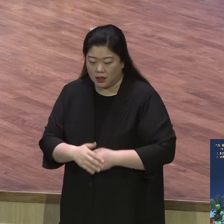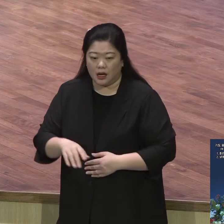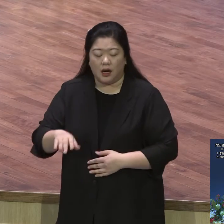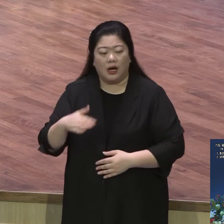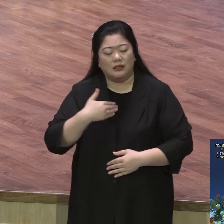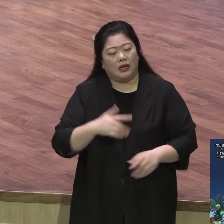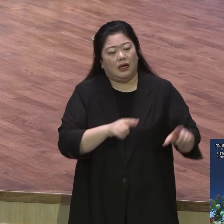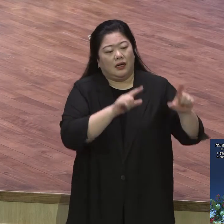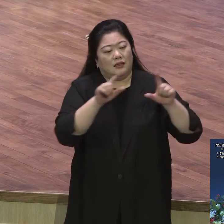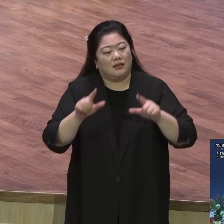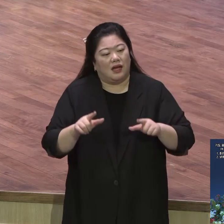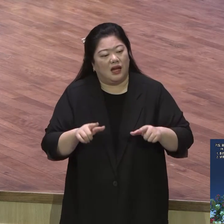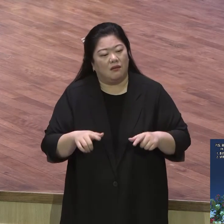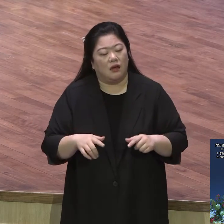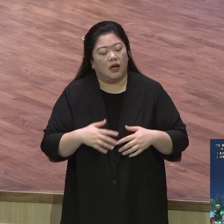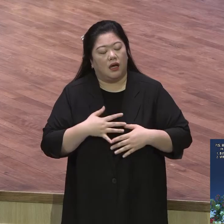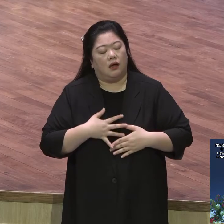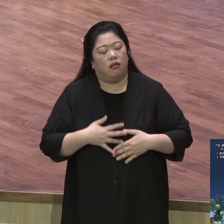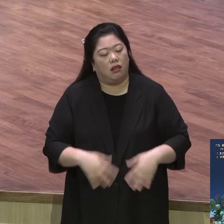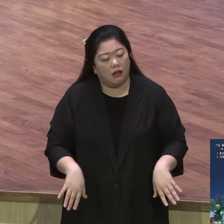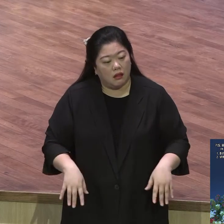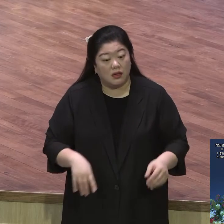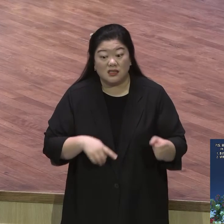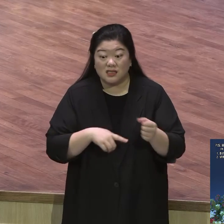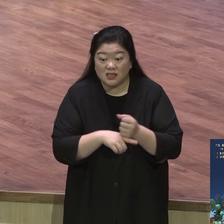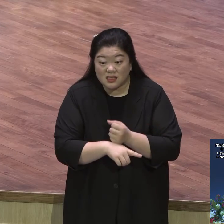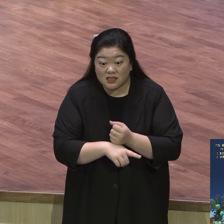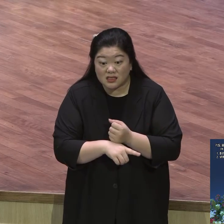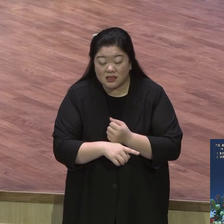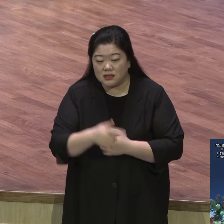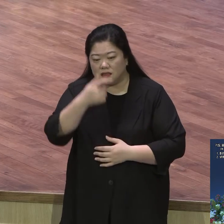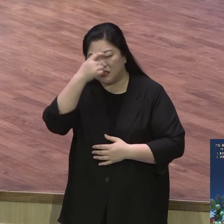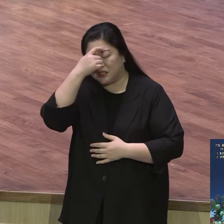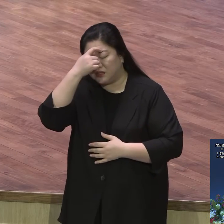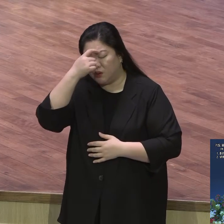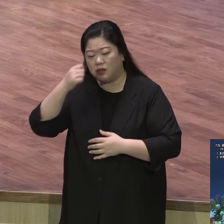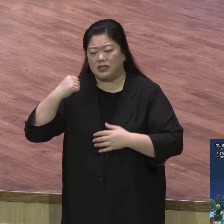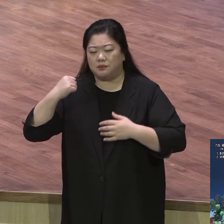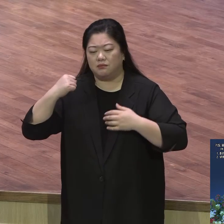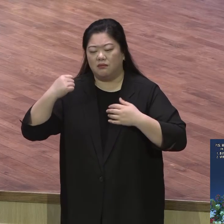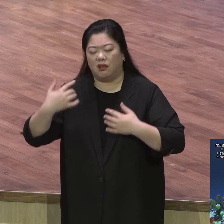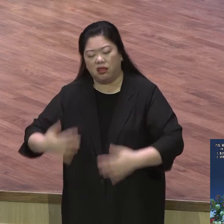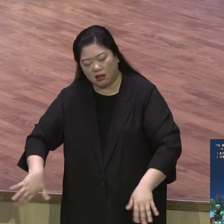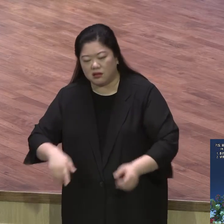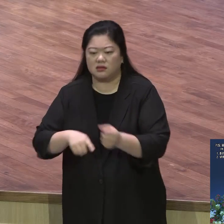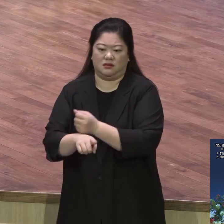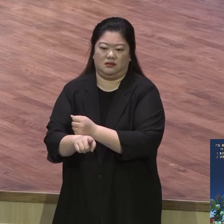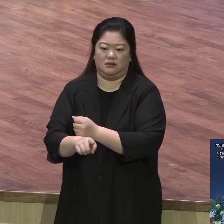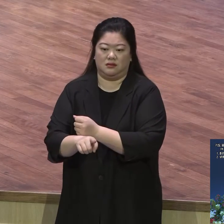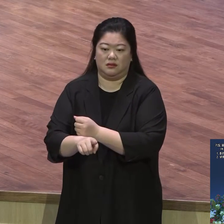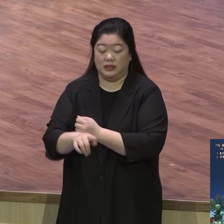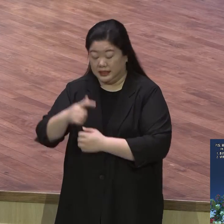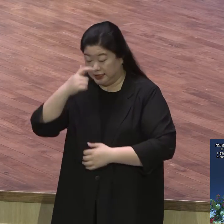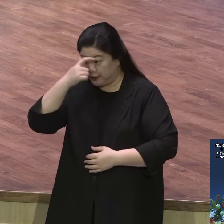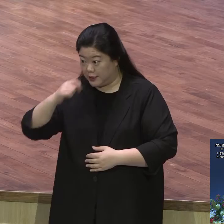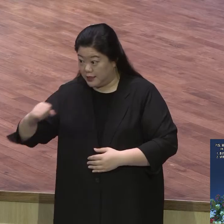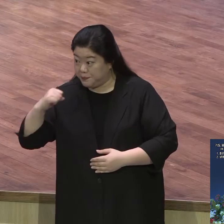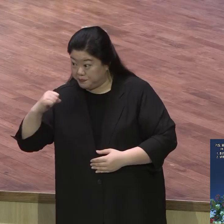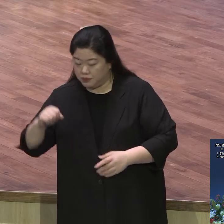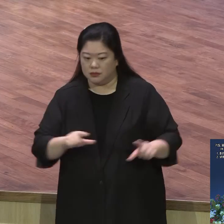무기력하고 약하기 때문이다 기도에 따라서 다 된다니까요 제가 이렇게 돌아볼 때